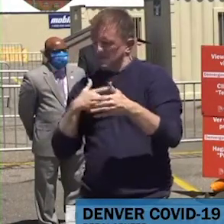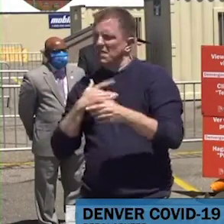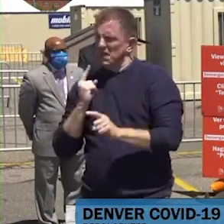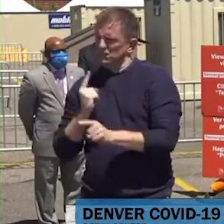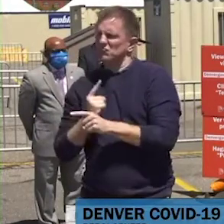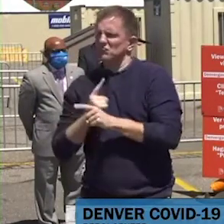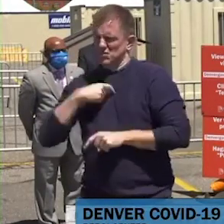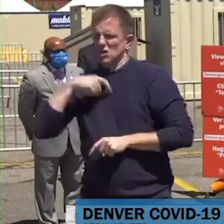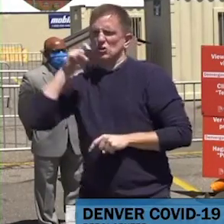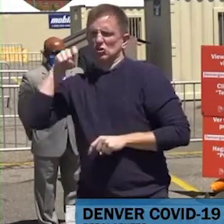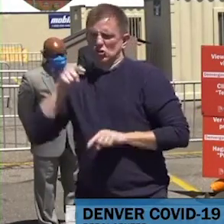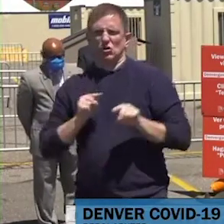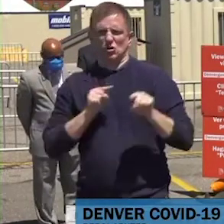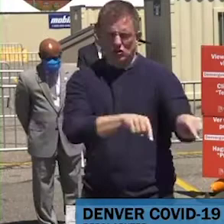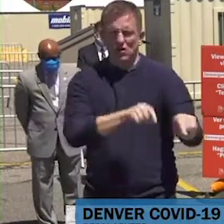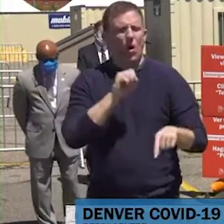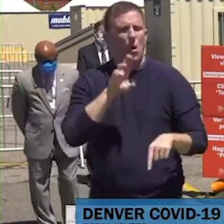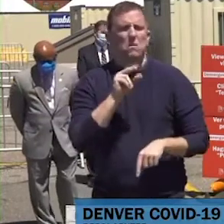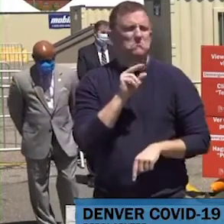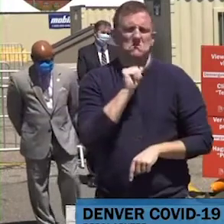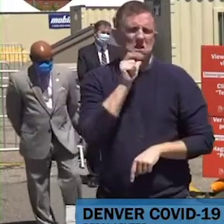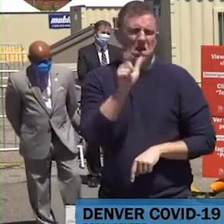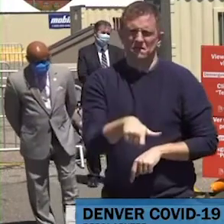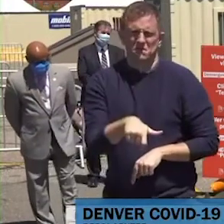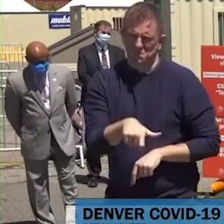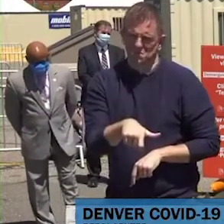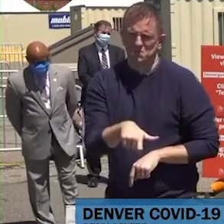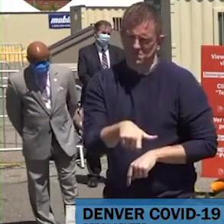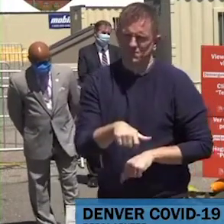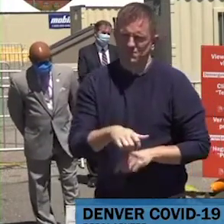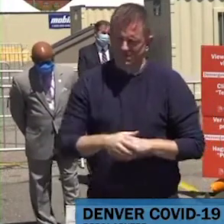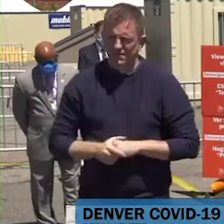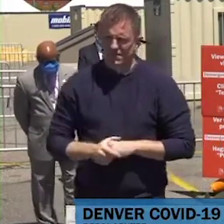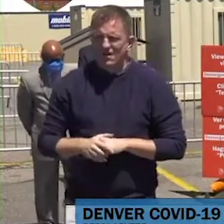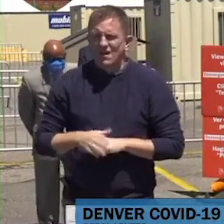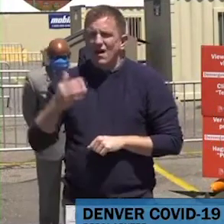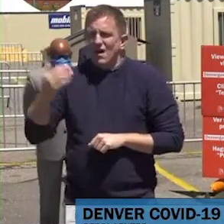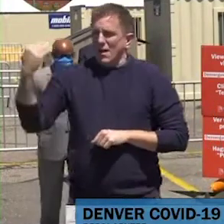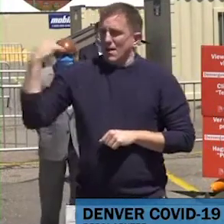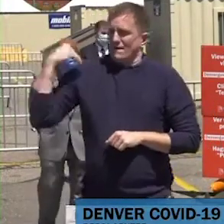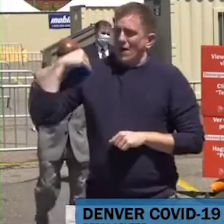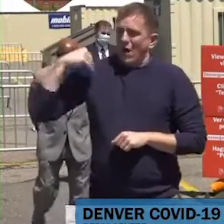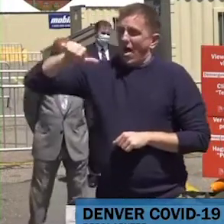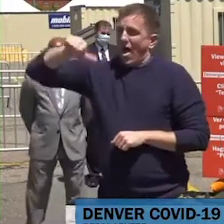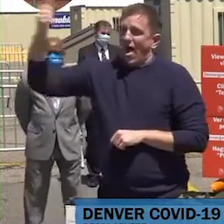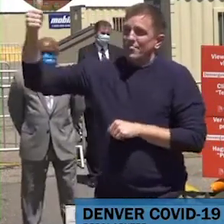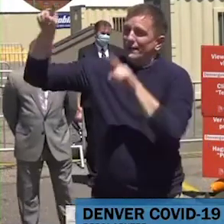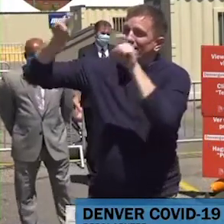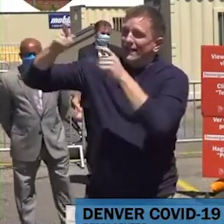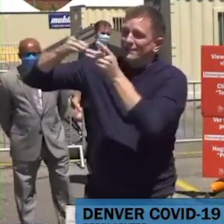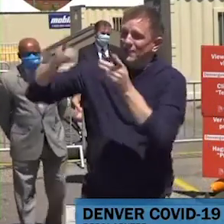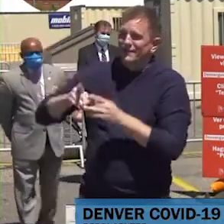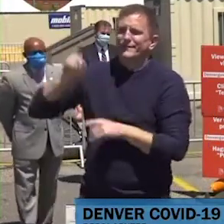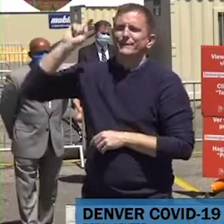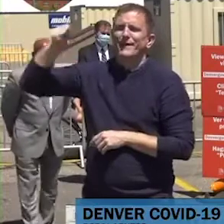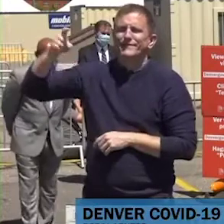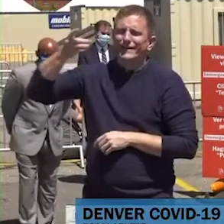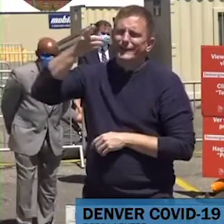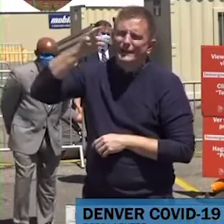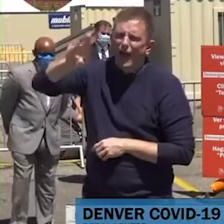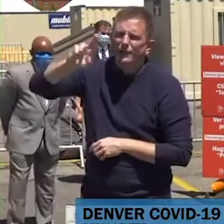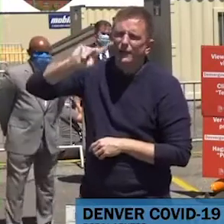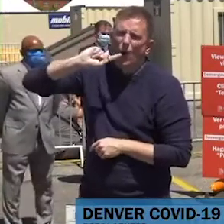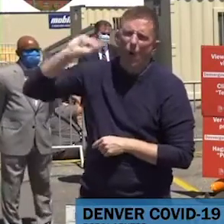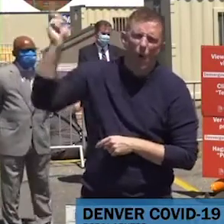esas personas con una orden del doctor o aquellos quienes son parte del grupo de alto riesgo. Nosotros le damos la bienvenida a todos los